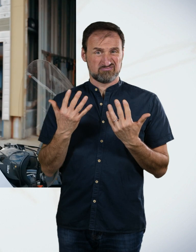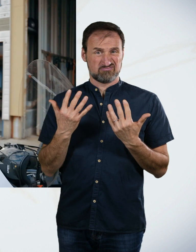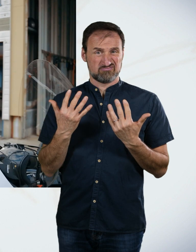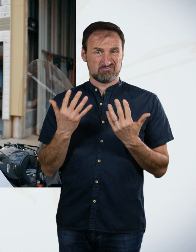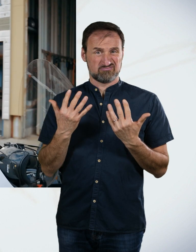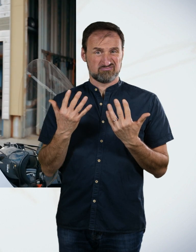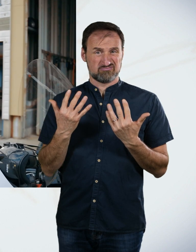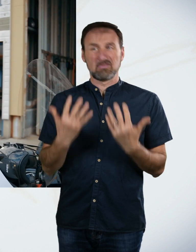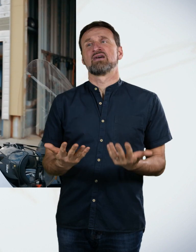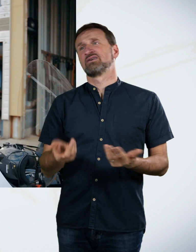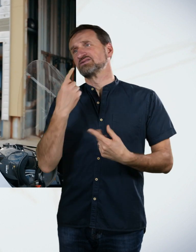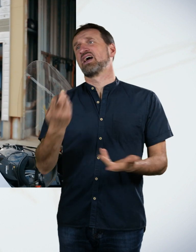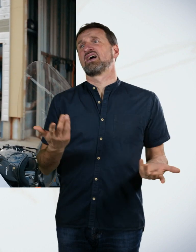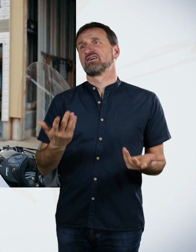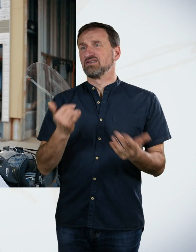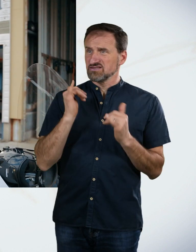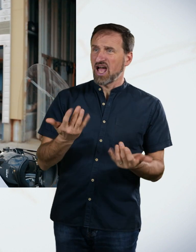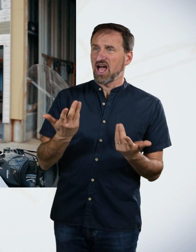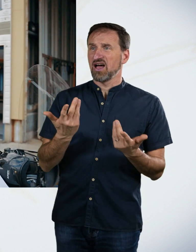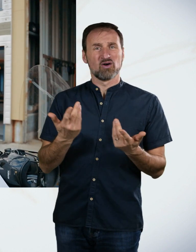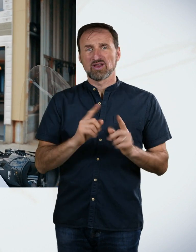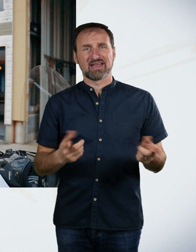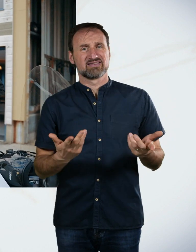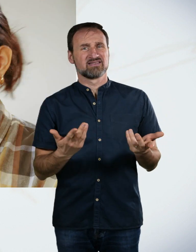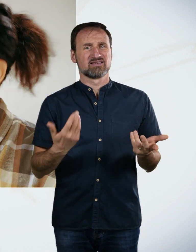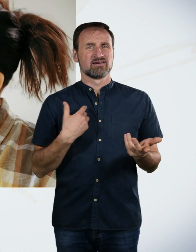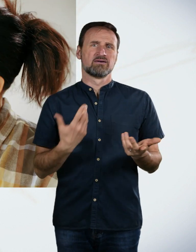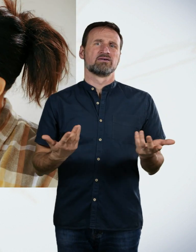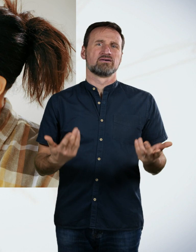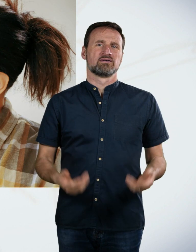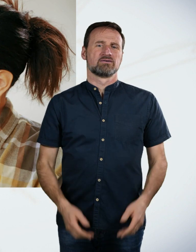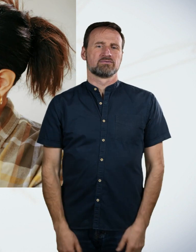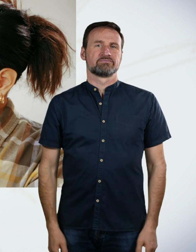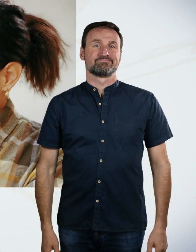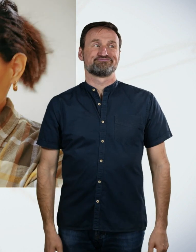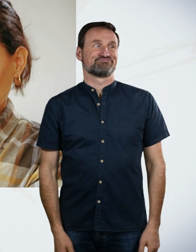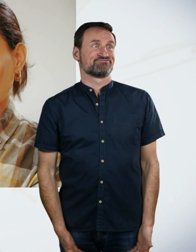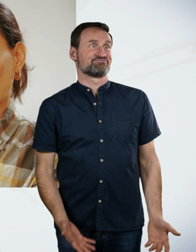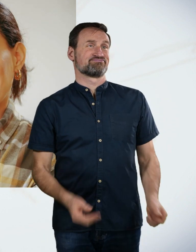Zeig mir halt mal. Geh mir jetzt auf den Sack, ich will jetzt jetzt knapp vorbei.